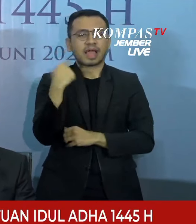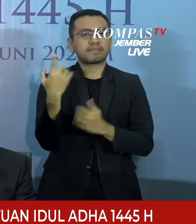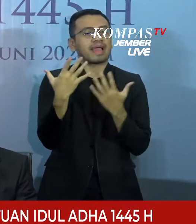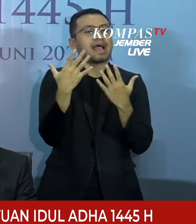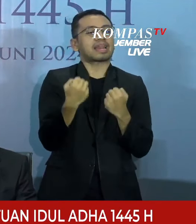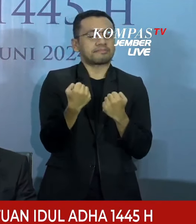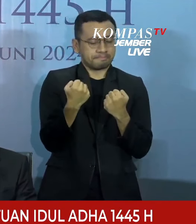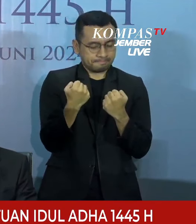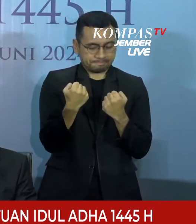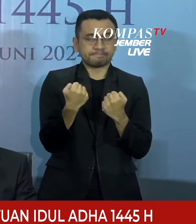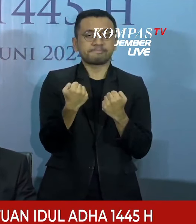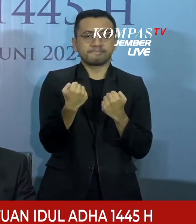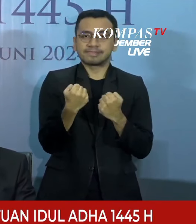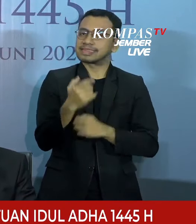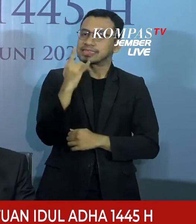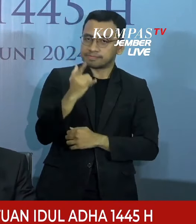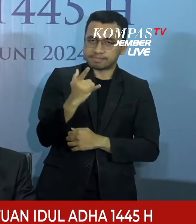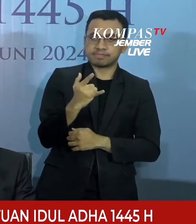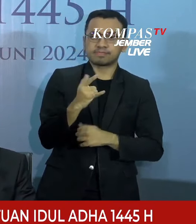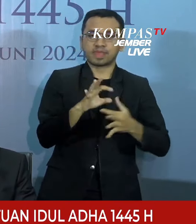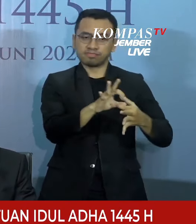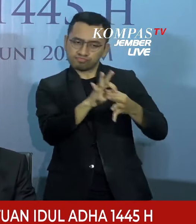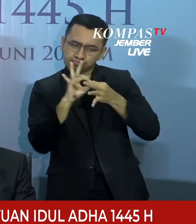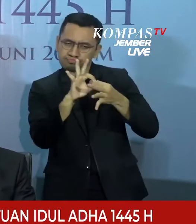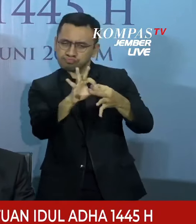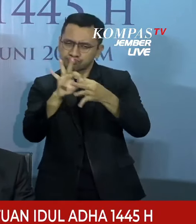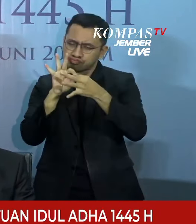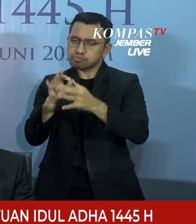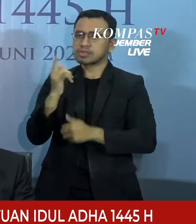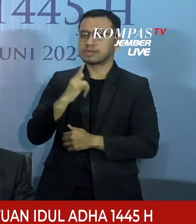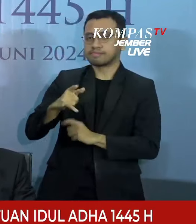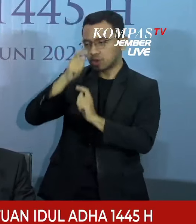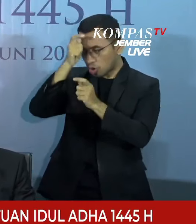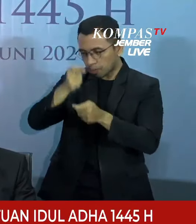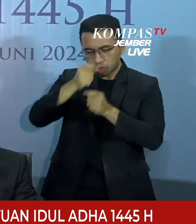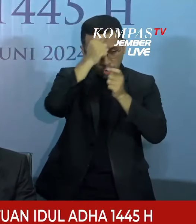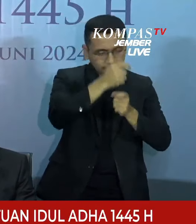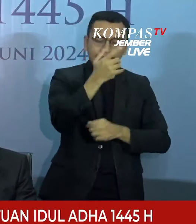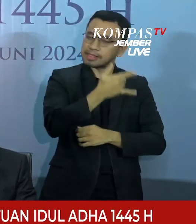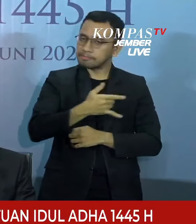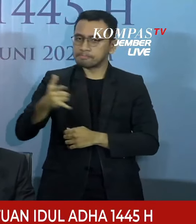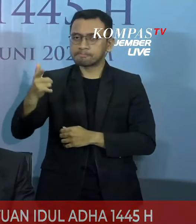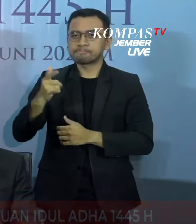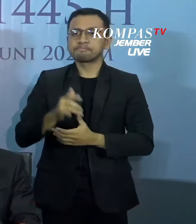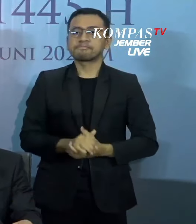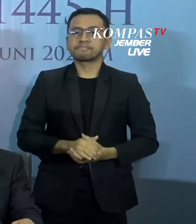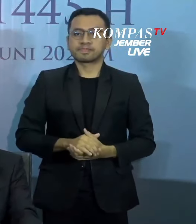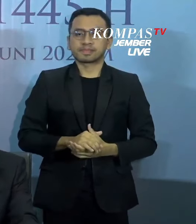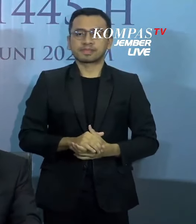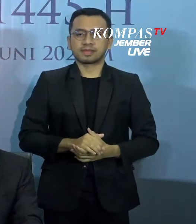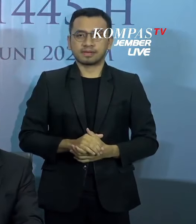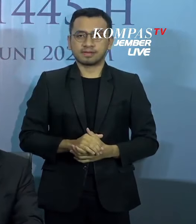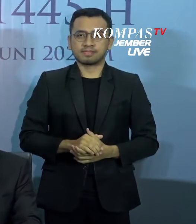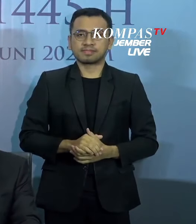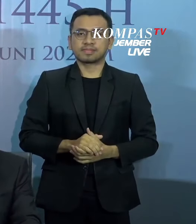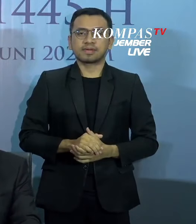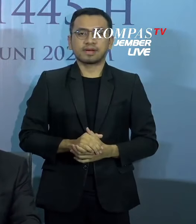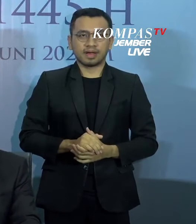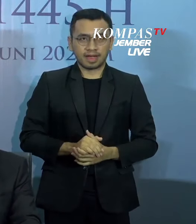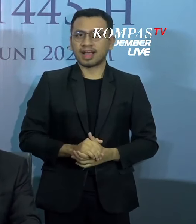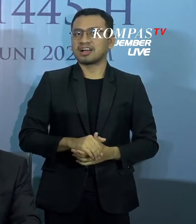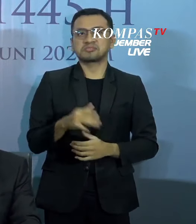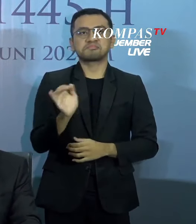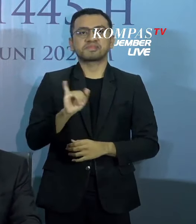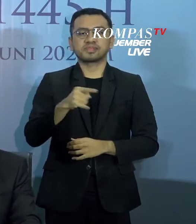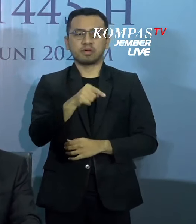mengedepankan harmoni dan toleransi serta tidak menonjolkan perbedaan